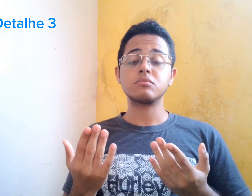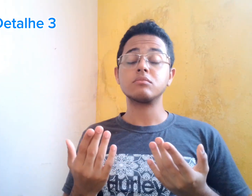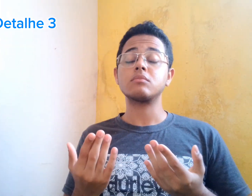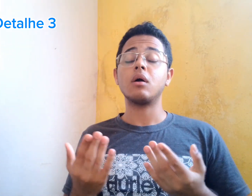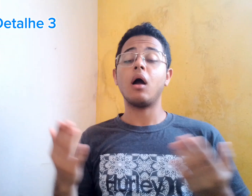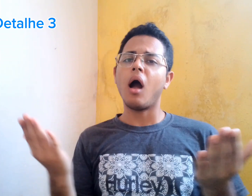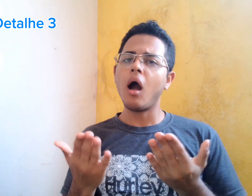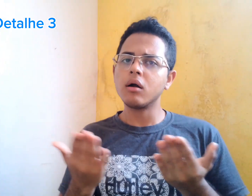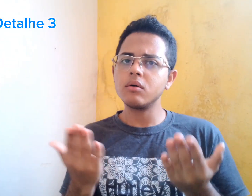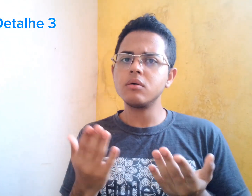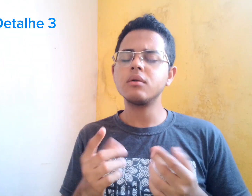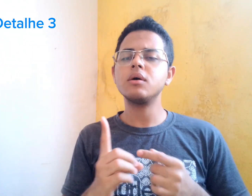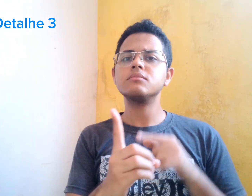E superou sua dificuldade.